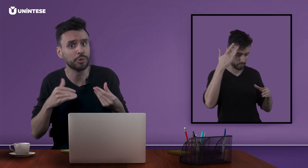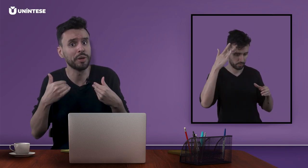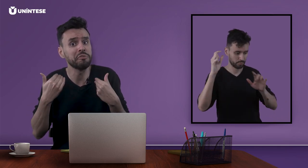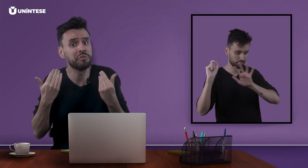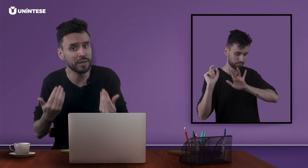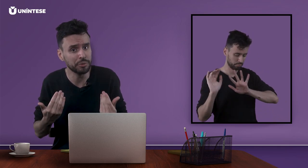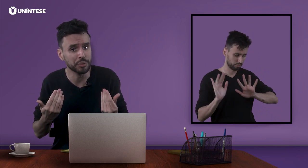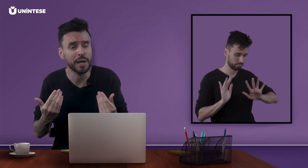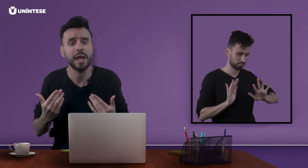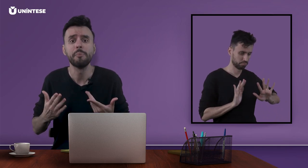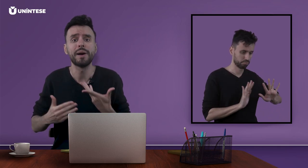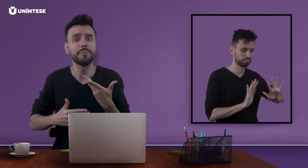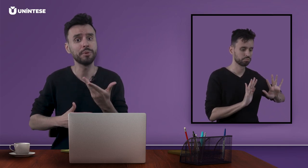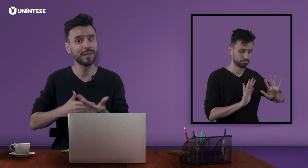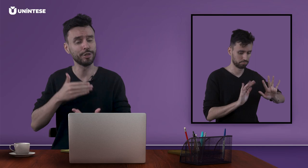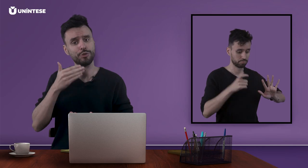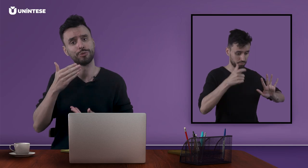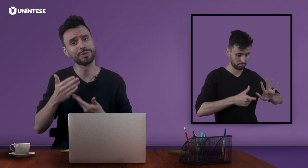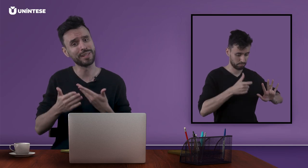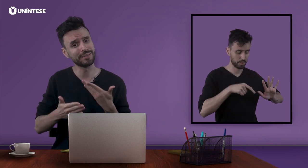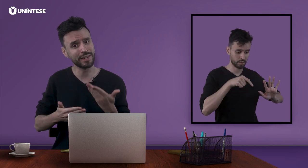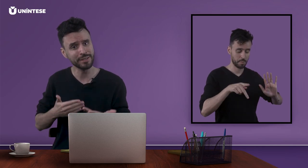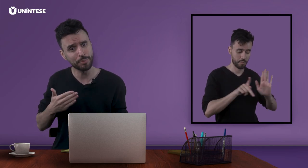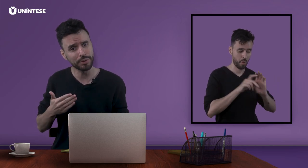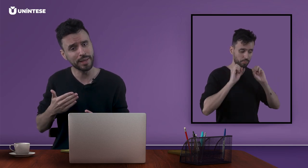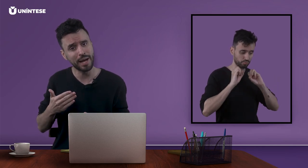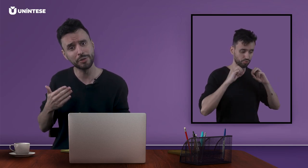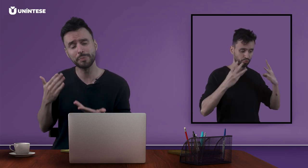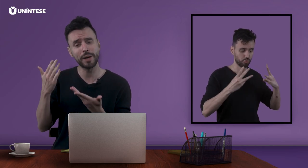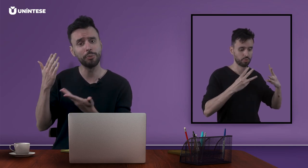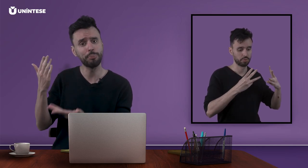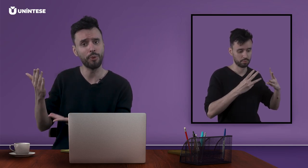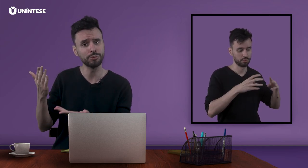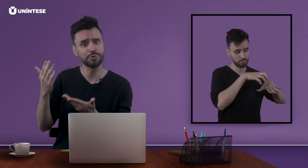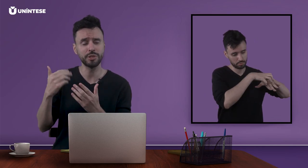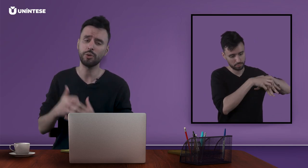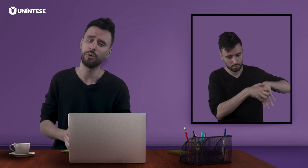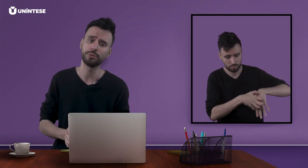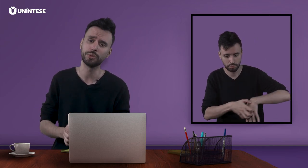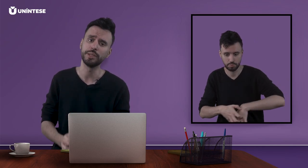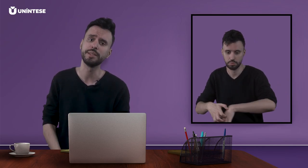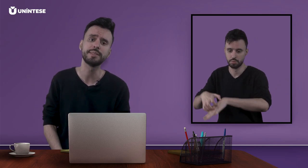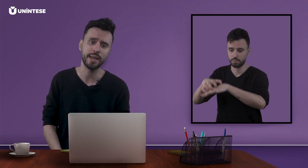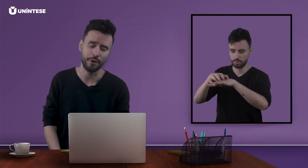do evento para poder juntos ser transportados para o ponto de encontro inicial.